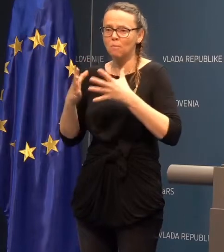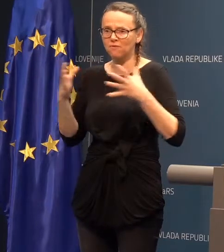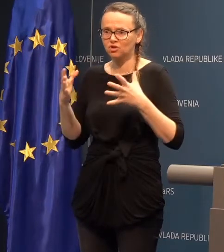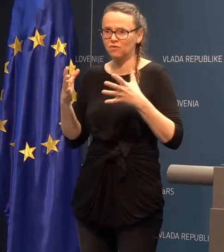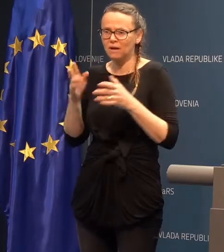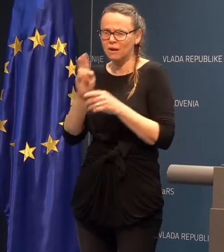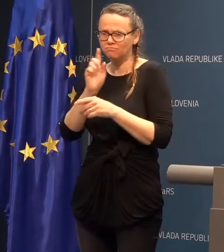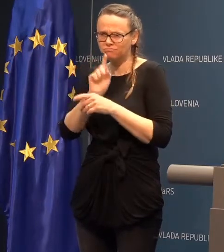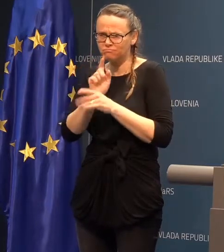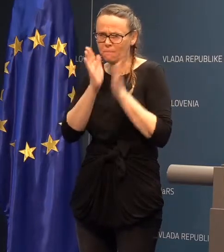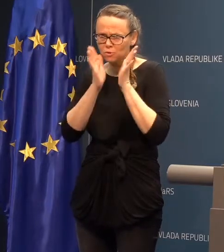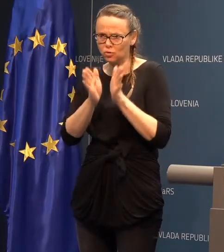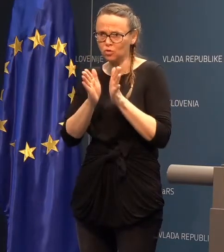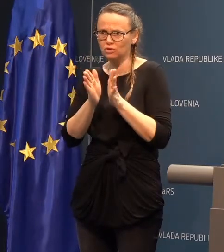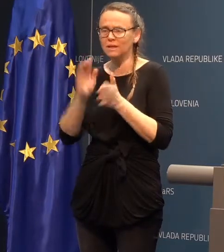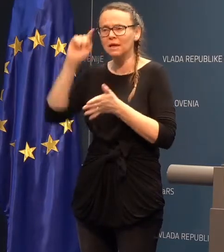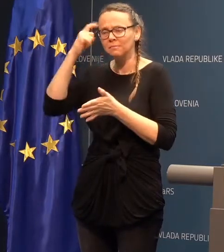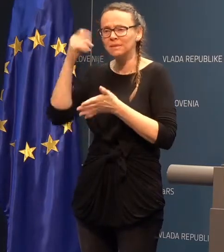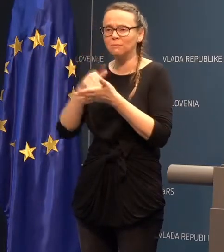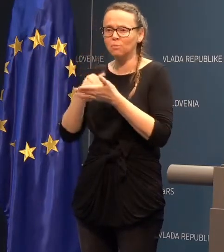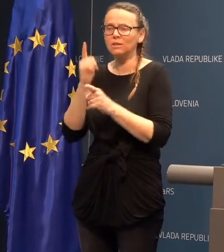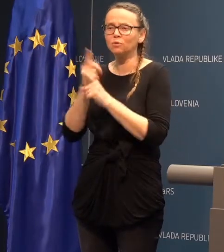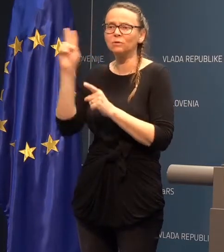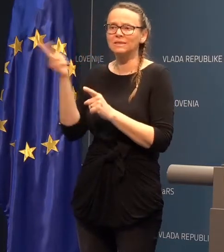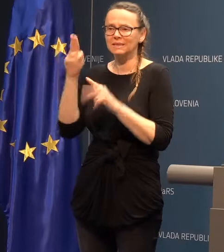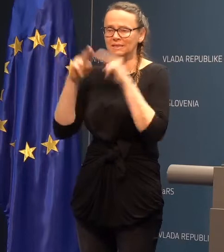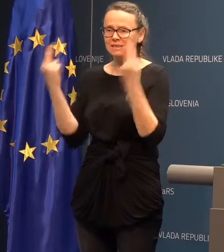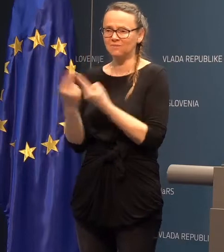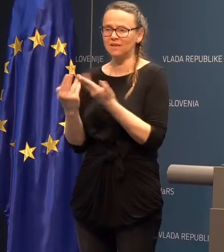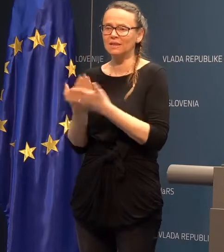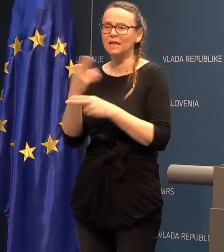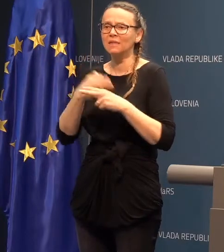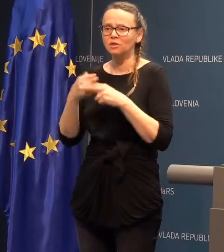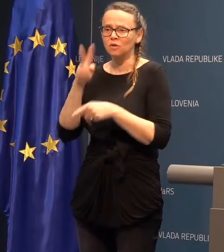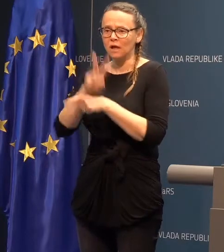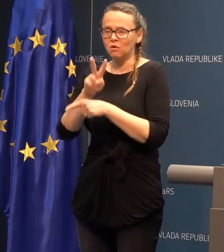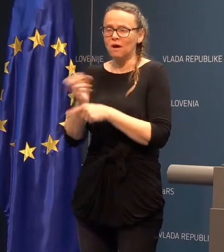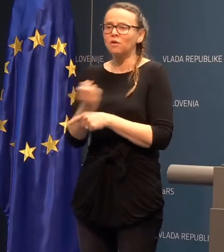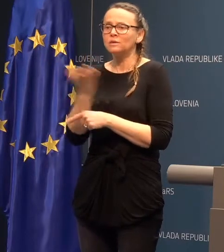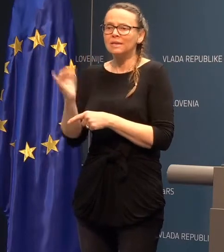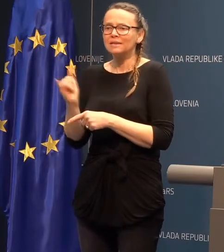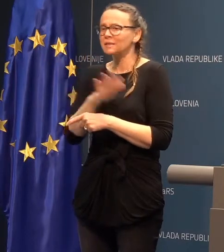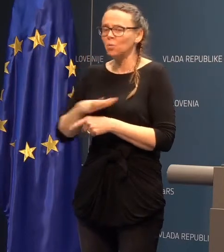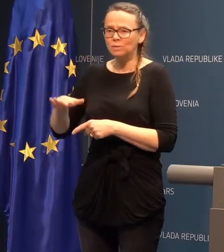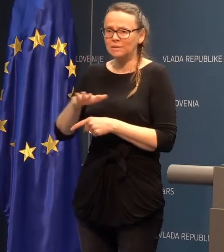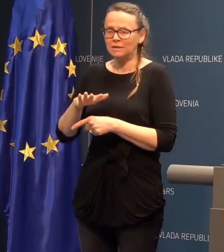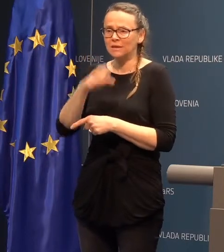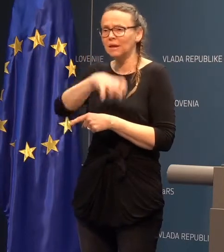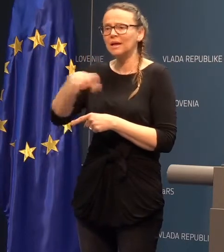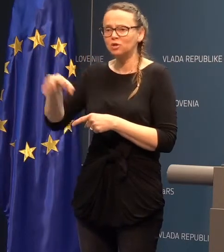budnosti, menimo, da je potreben tudi skrit sveta za nacionalno varnost, kjer se vsi resorji